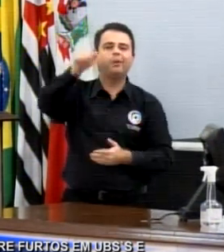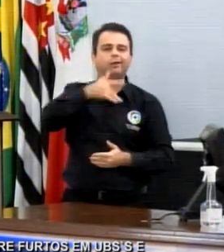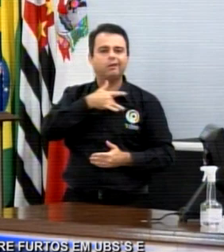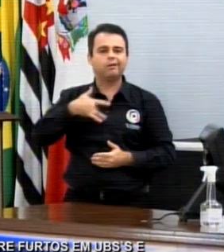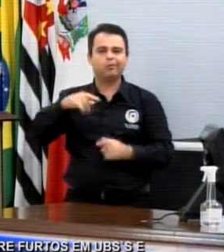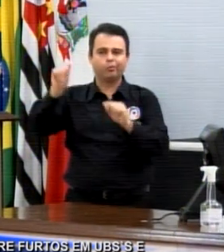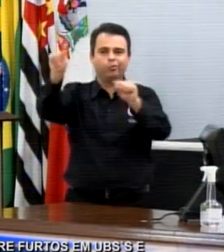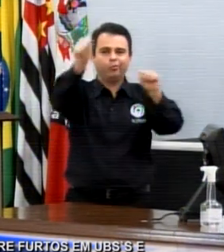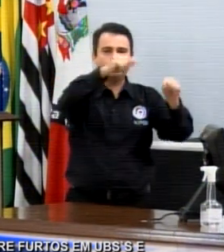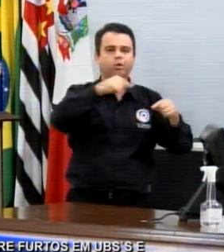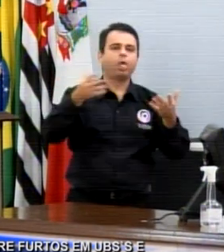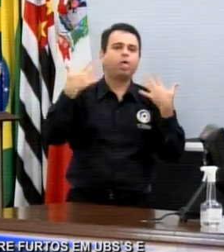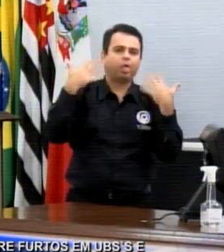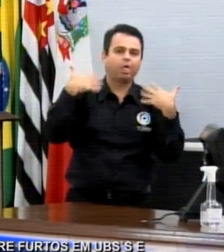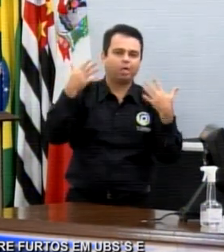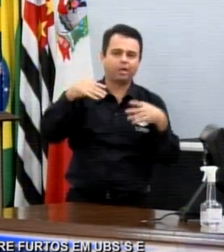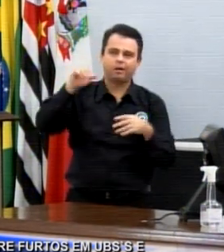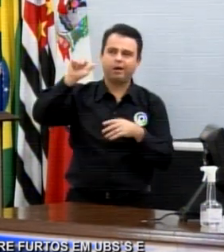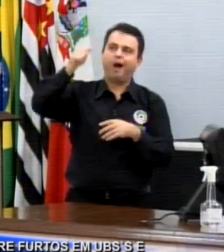Inacreditável, não é?